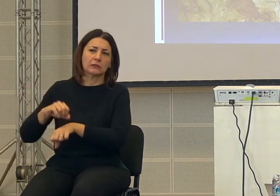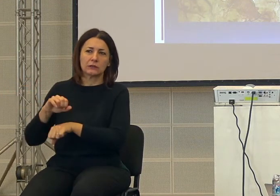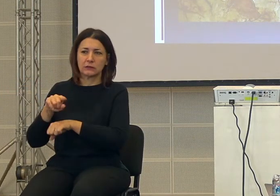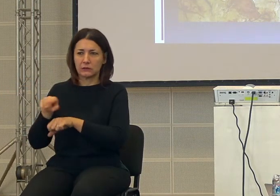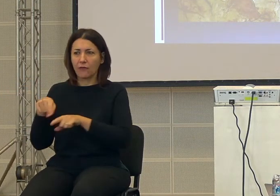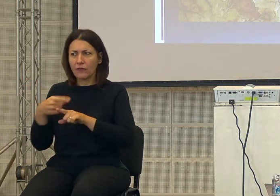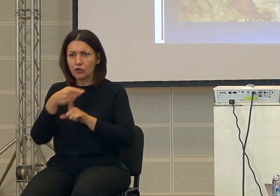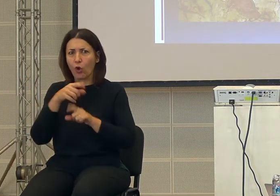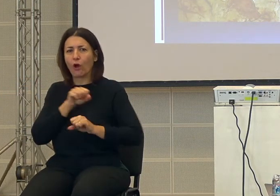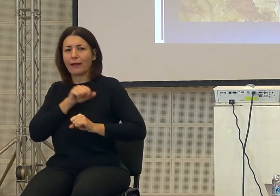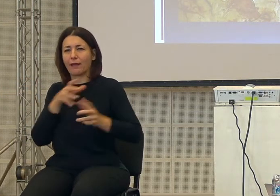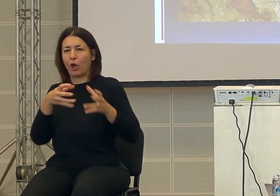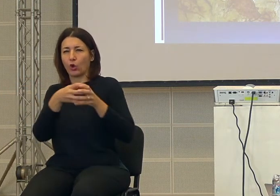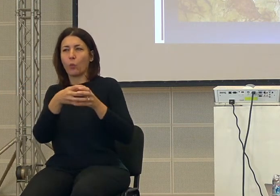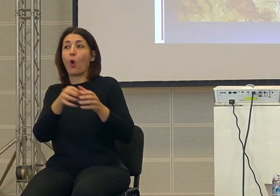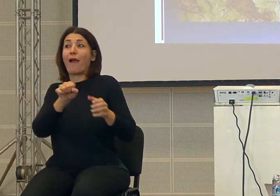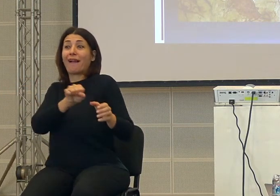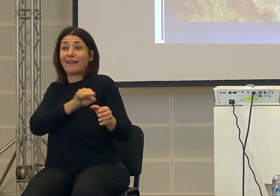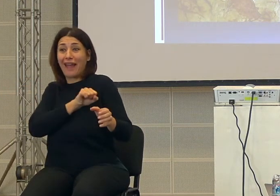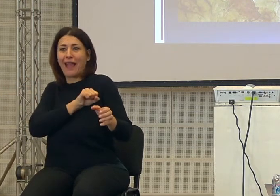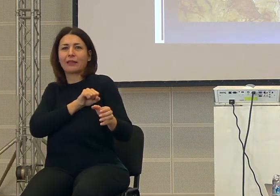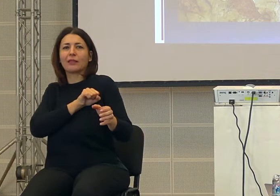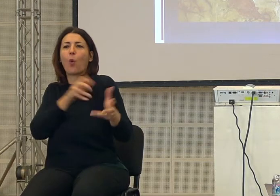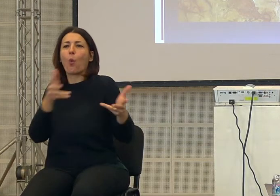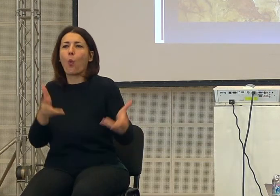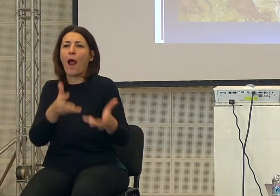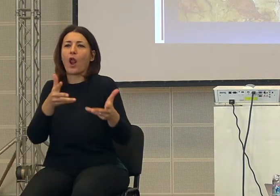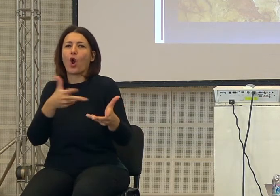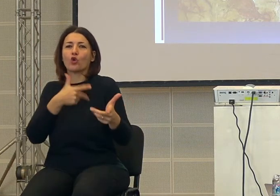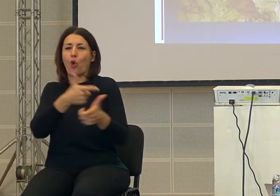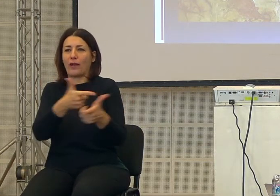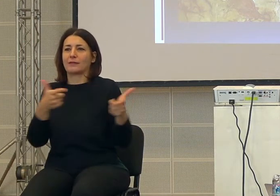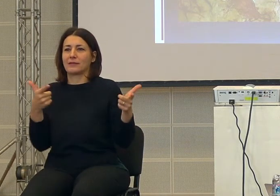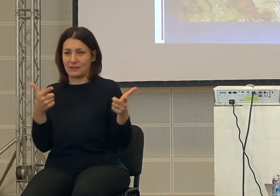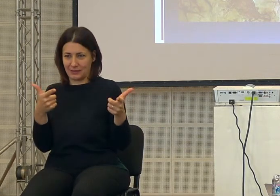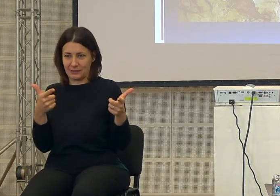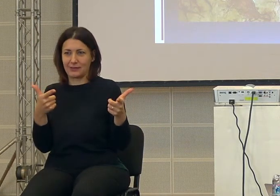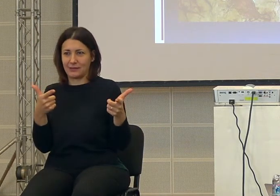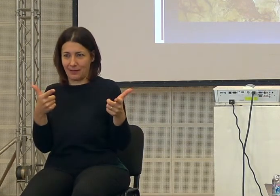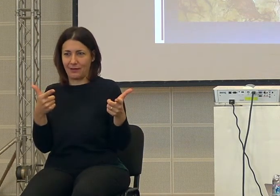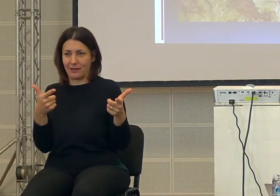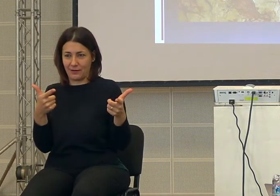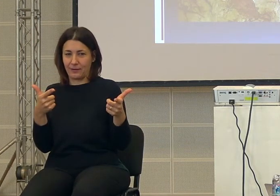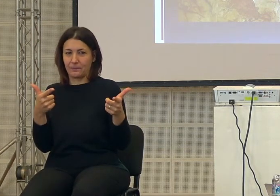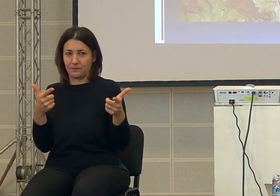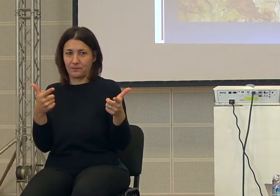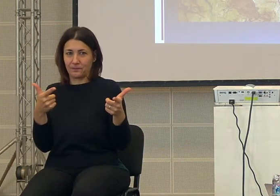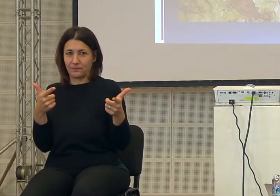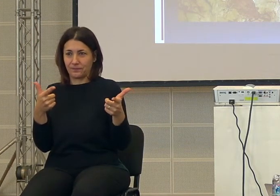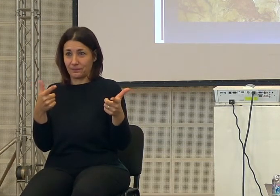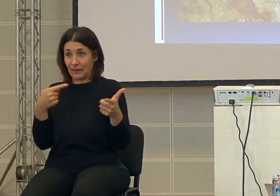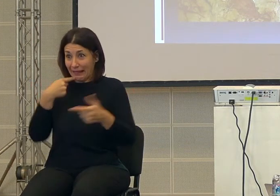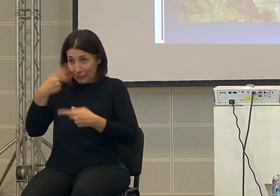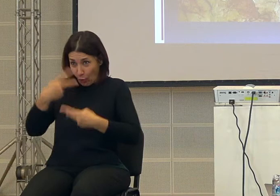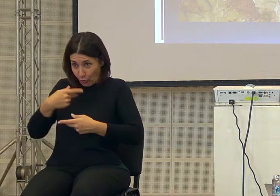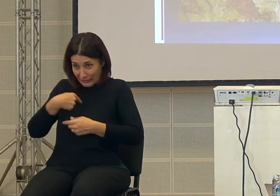Quindi il credere in cose che non esistono, questo è rari, non vi sto dicendo quello che dice,